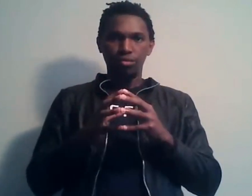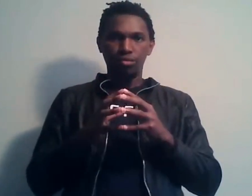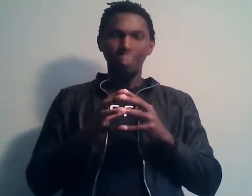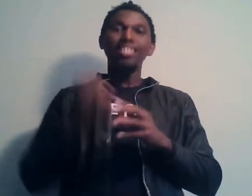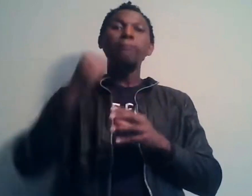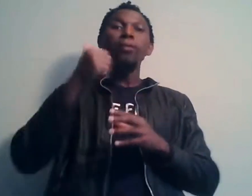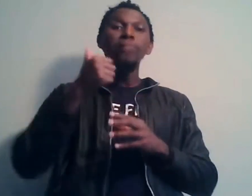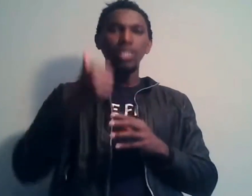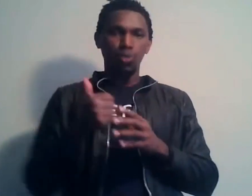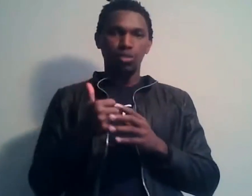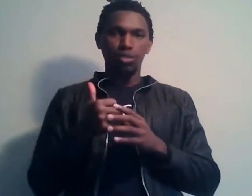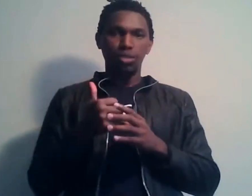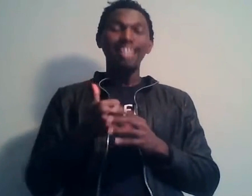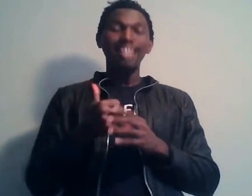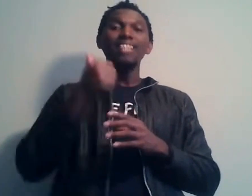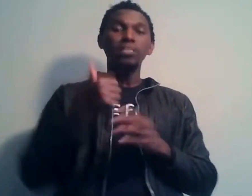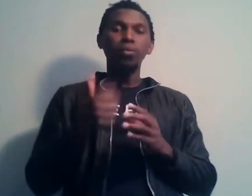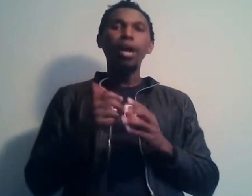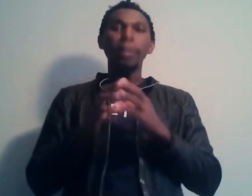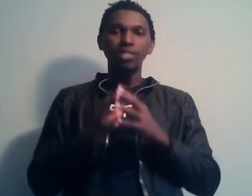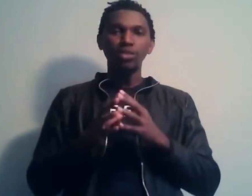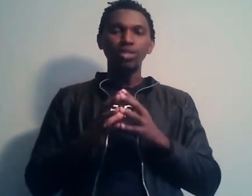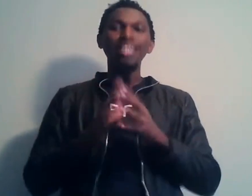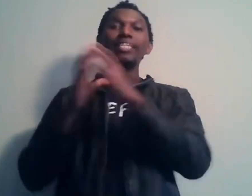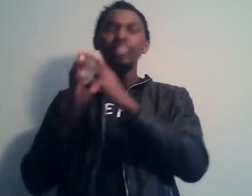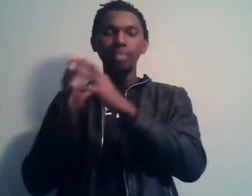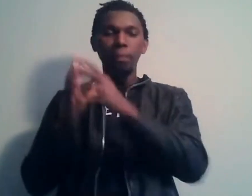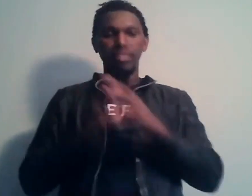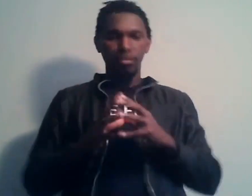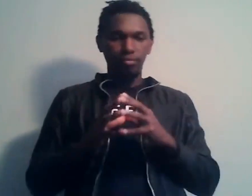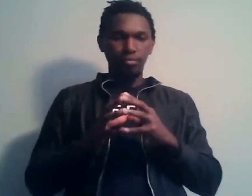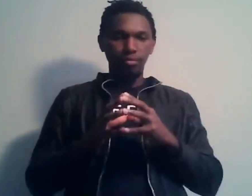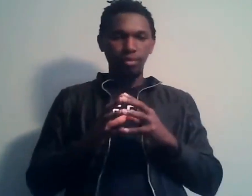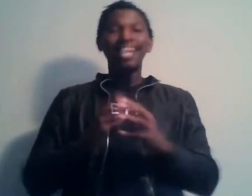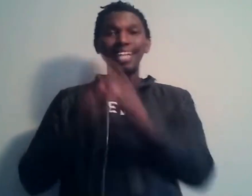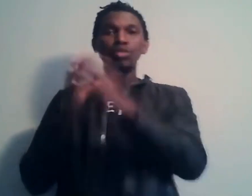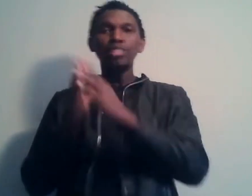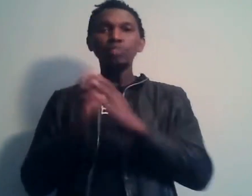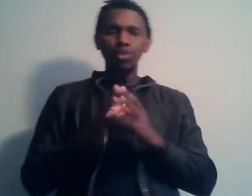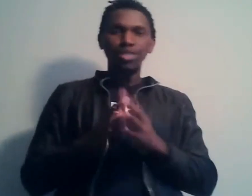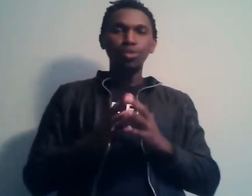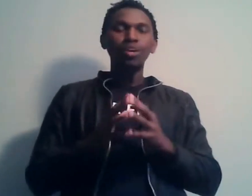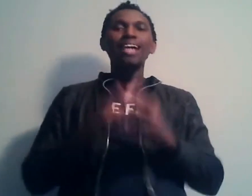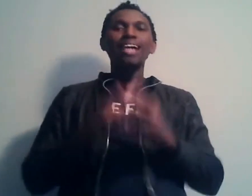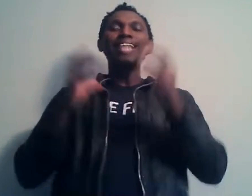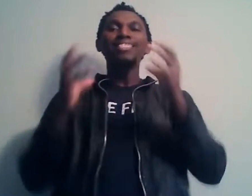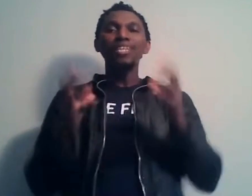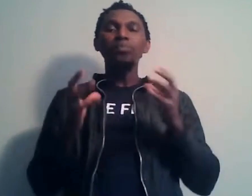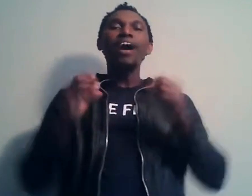Ça, c'est la première chose. La diaspora représente l'élite d'un pays. La deuxième chose, c'est que la diaspora